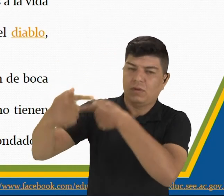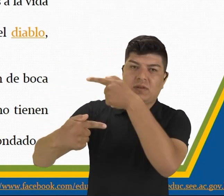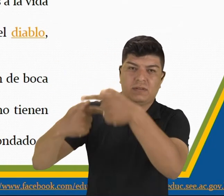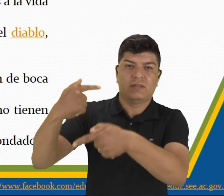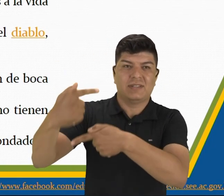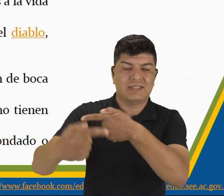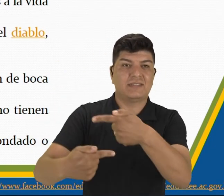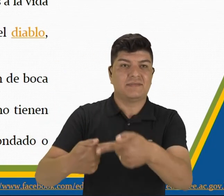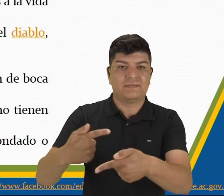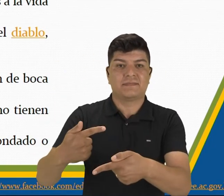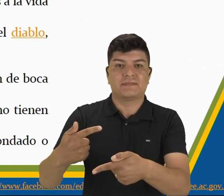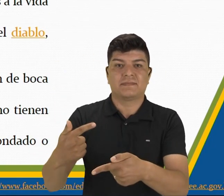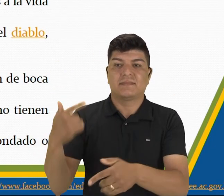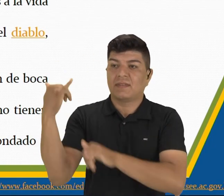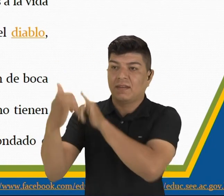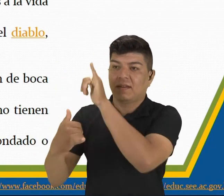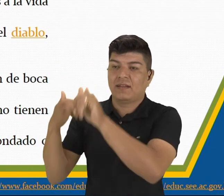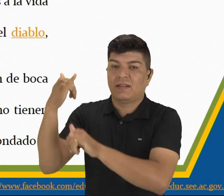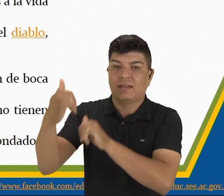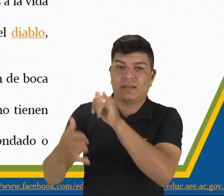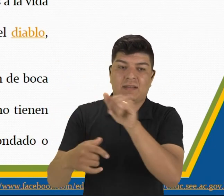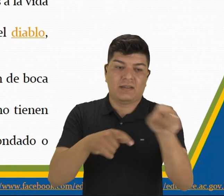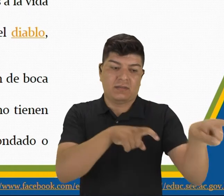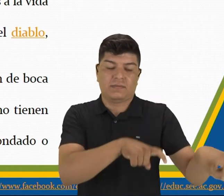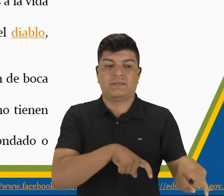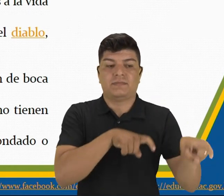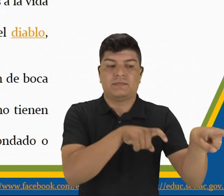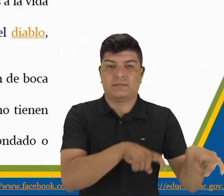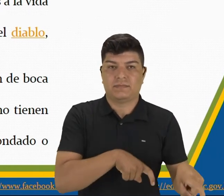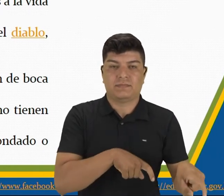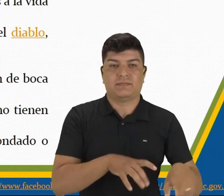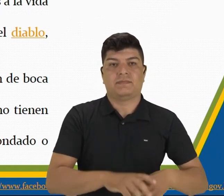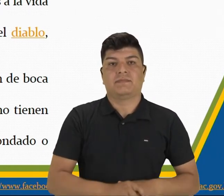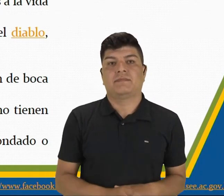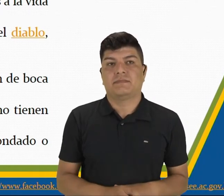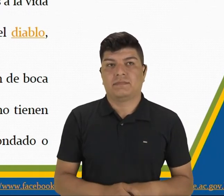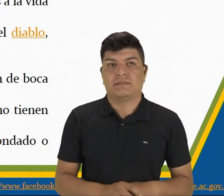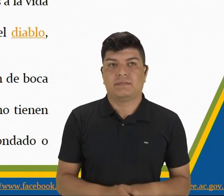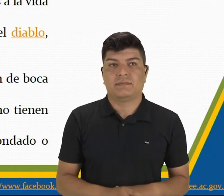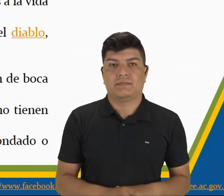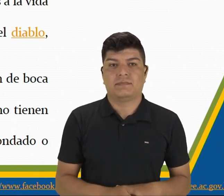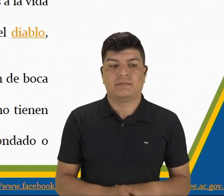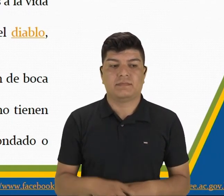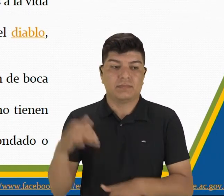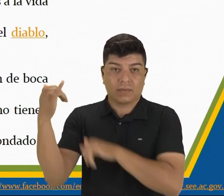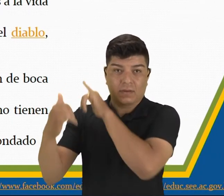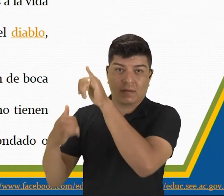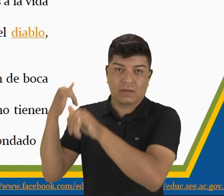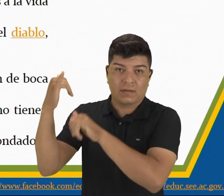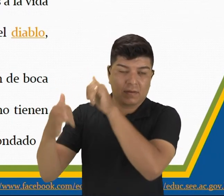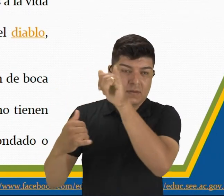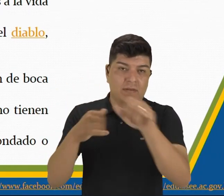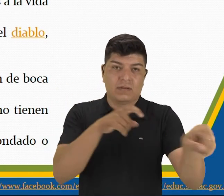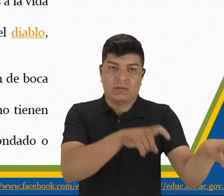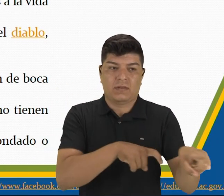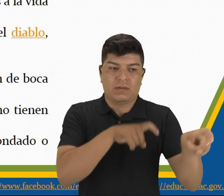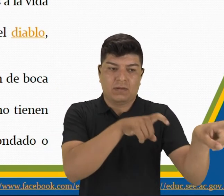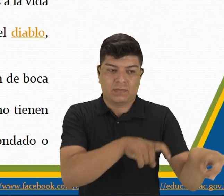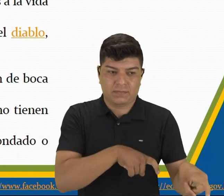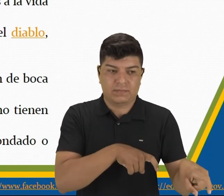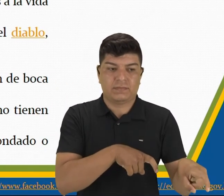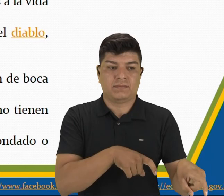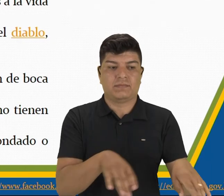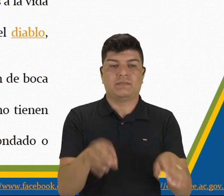Tenemos las leyendas rurales, que son las leyendas válidas en el campo,